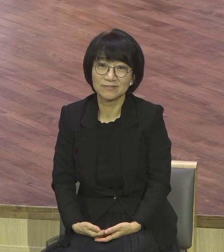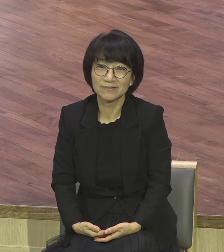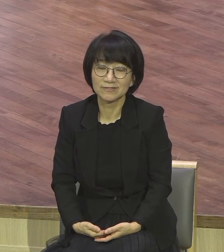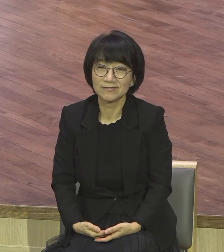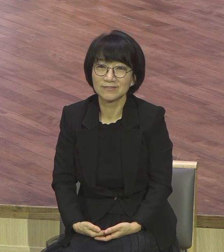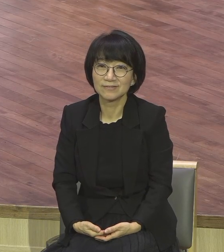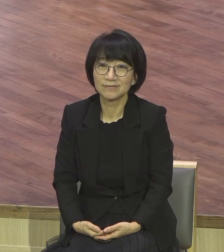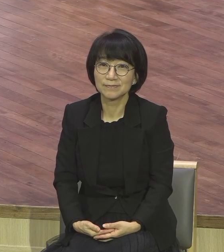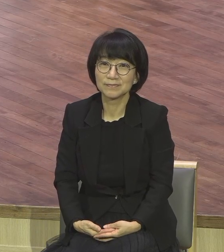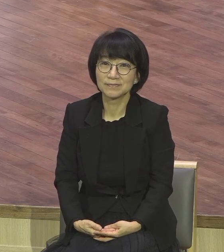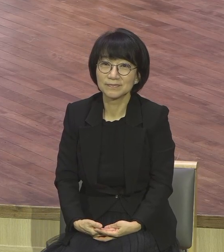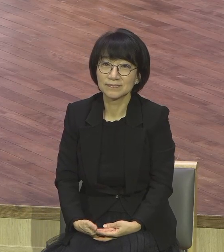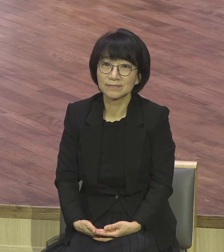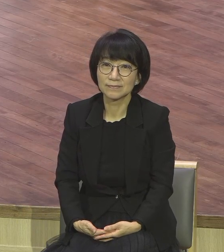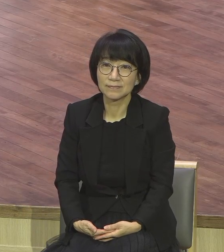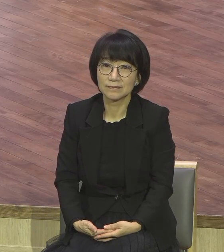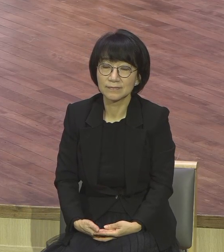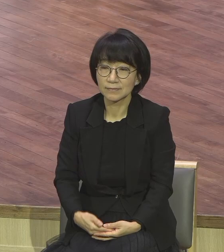우리 노익수업 장노님이